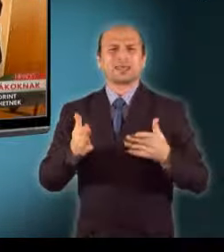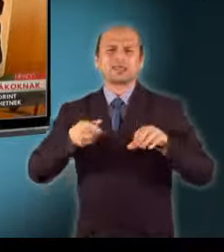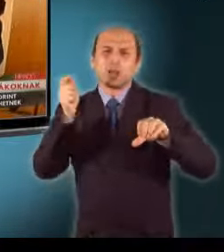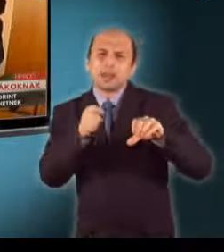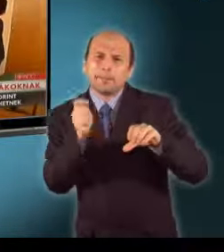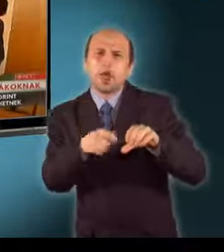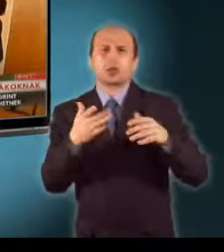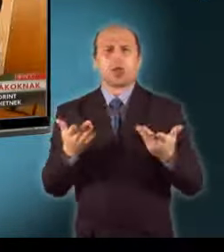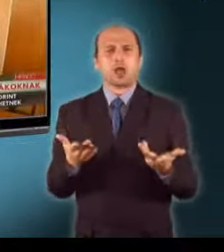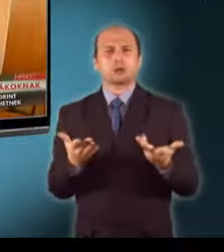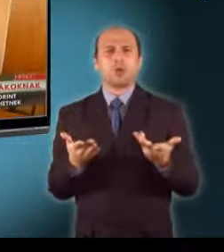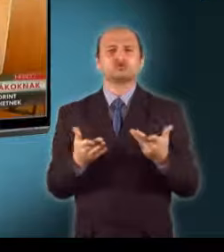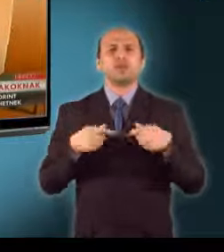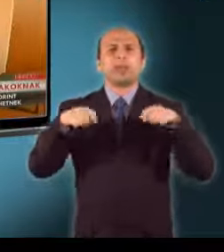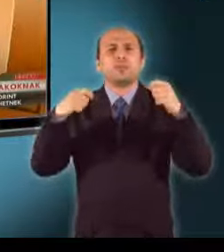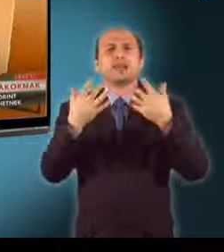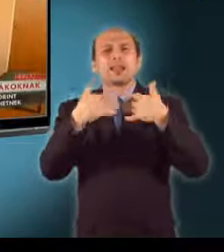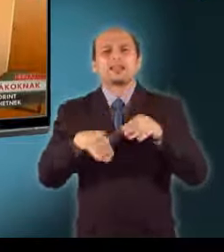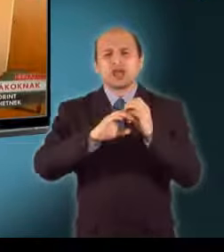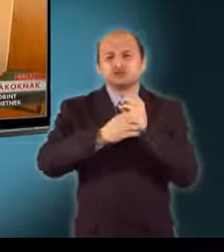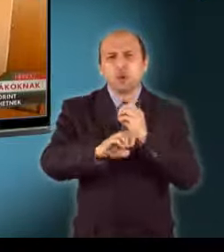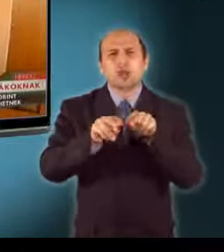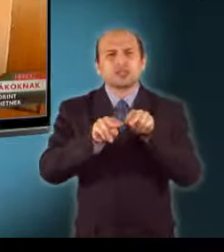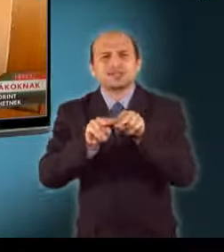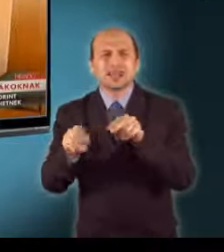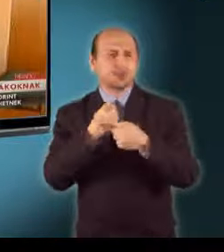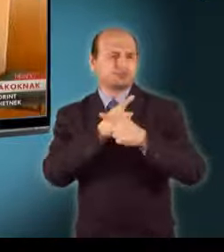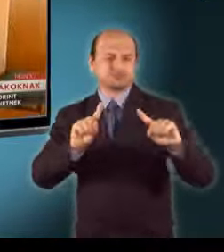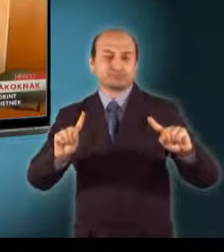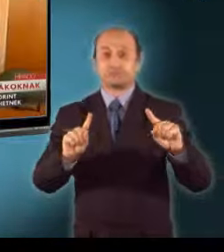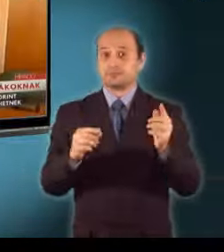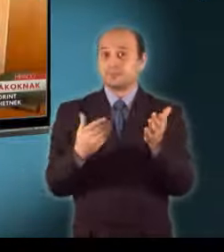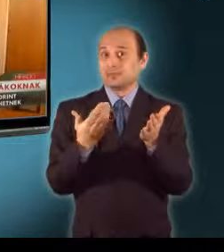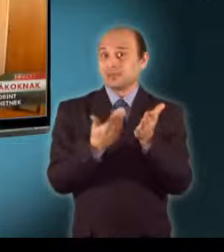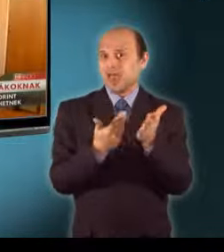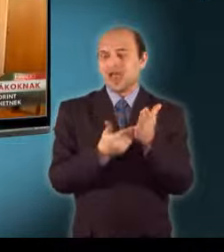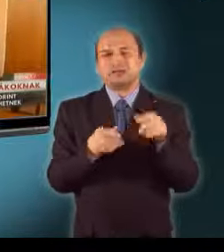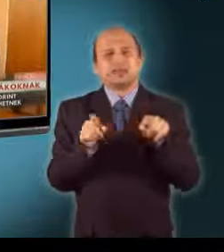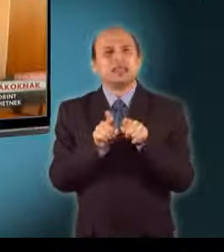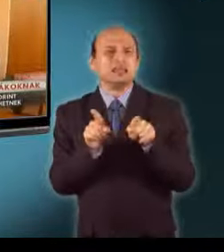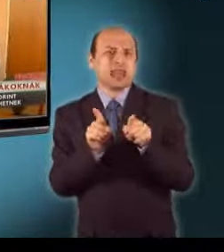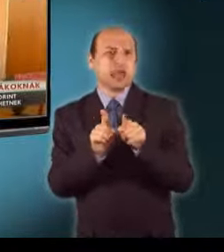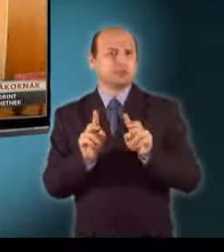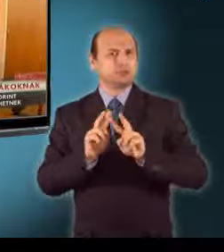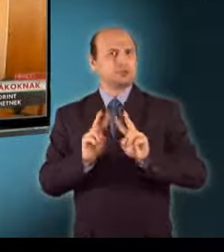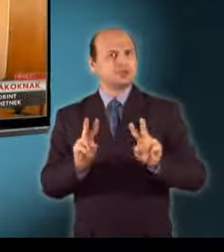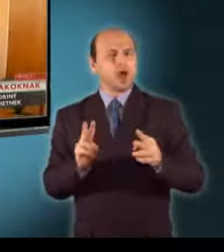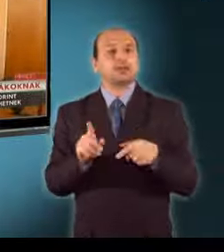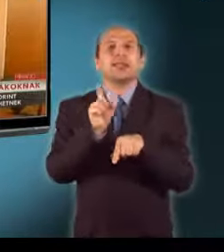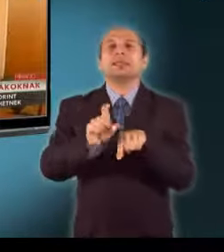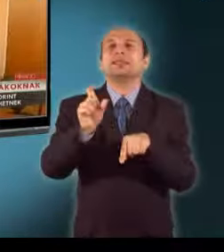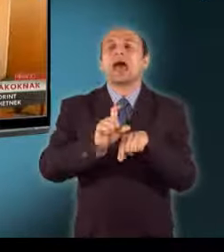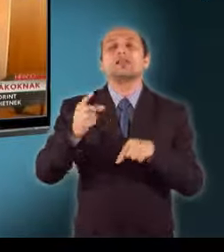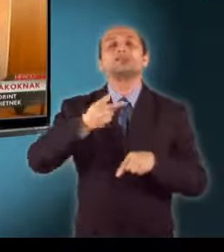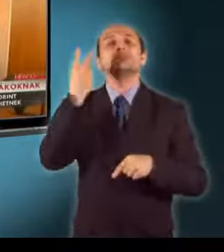épületgépészeti, csőválozatszerelő, mezőgazdasági, gépszerelő, ács elványozó. Ezeket a hiány szakmákat